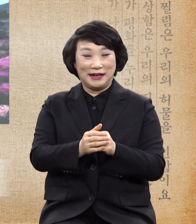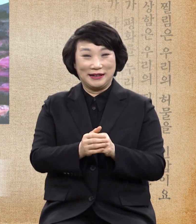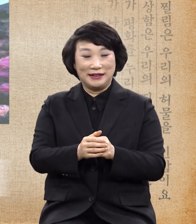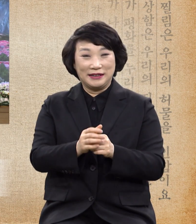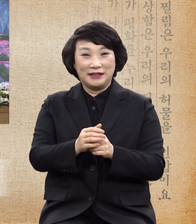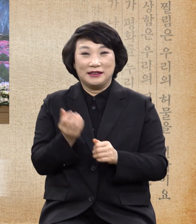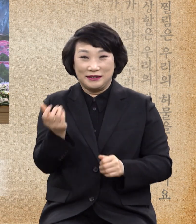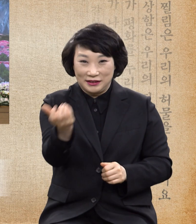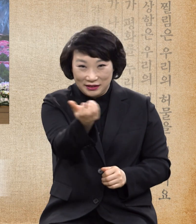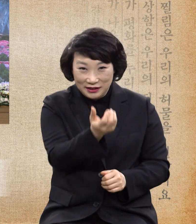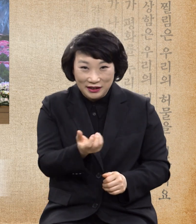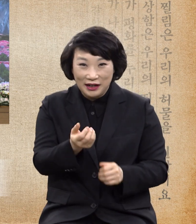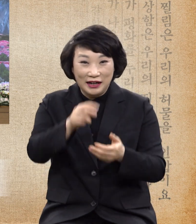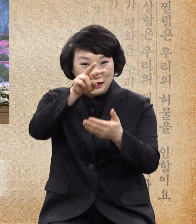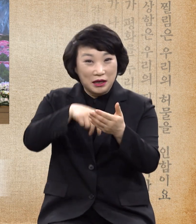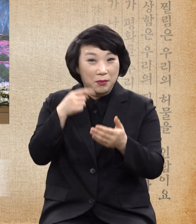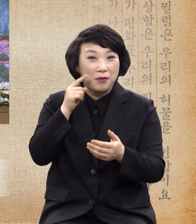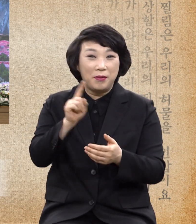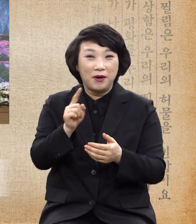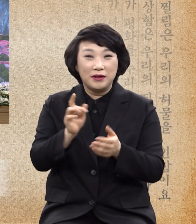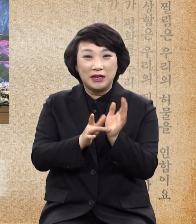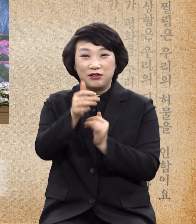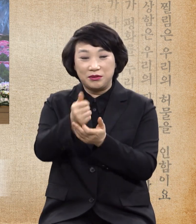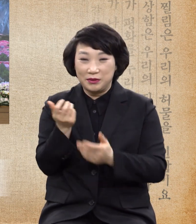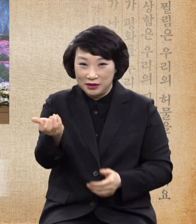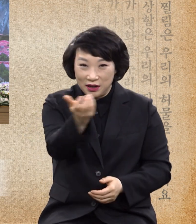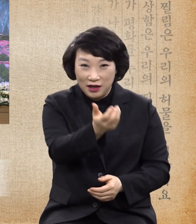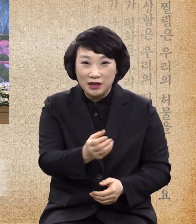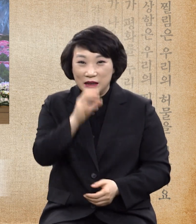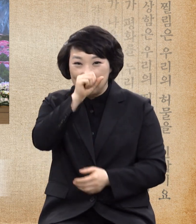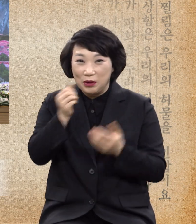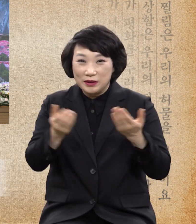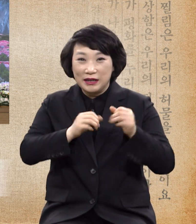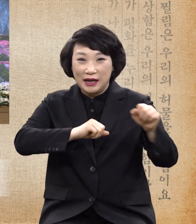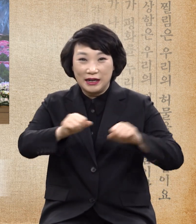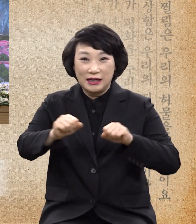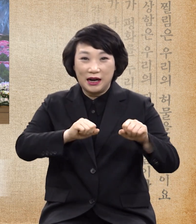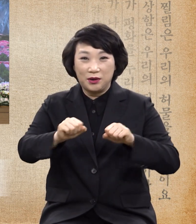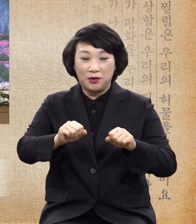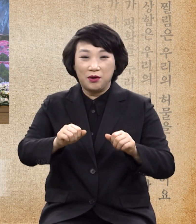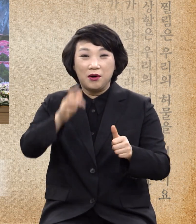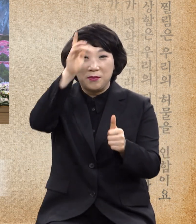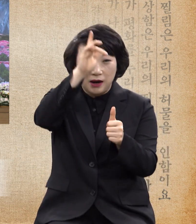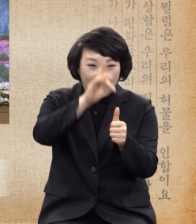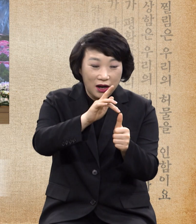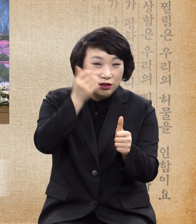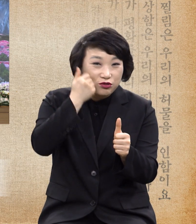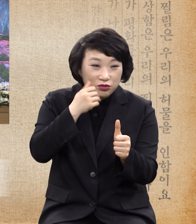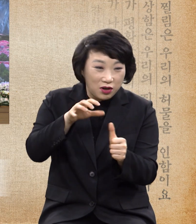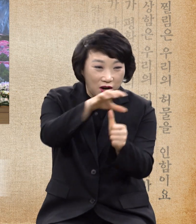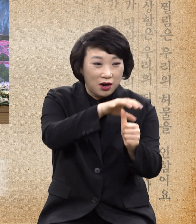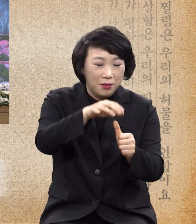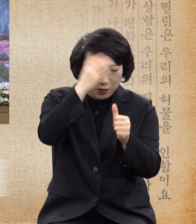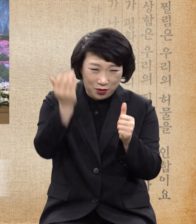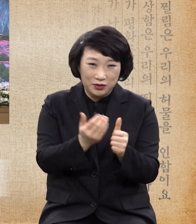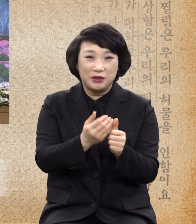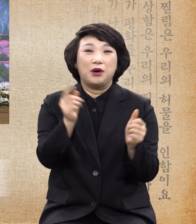다니시며 읽어 저가 두루 다니시며 착한 일을 행하시고 마귀에게 눌린 모든 자를 고치셨으니